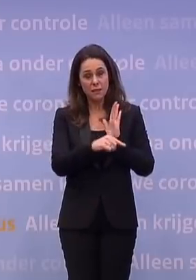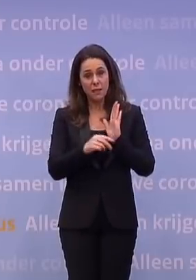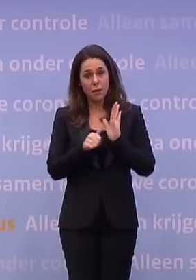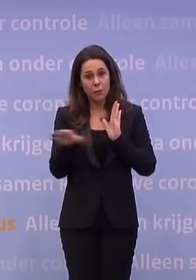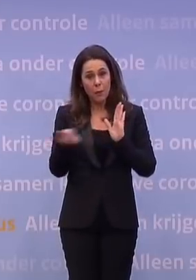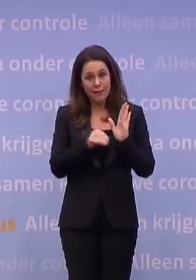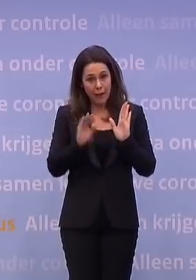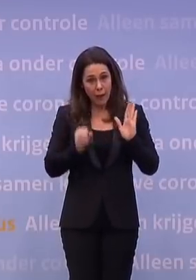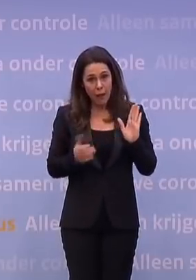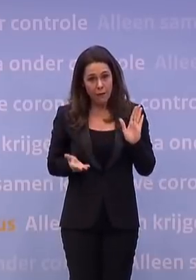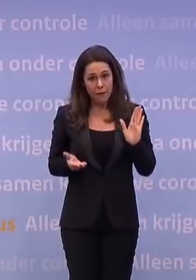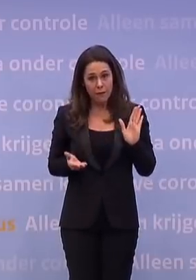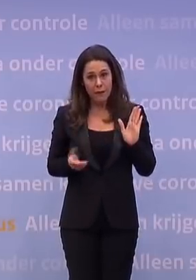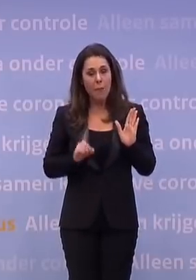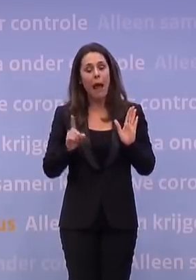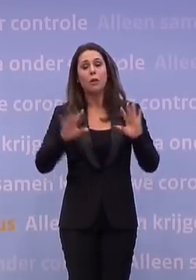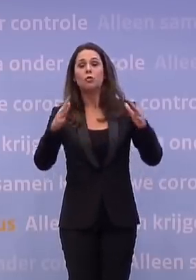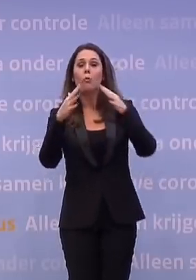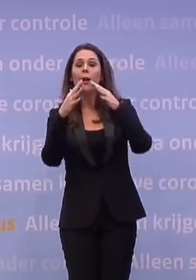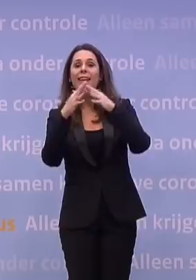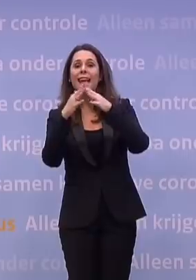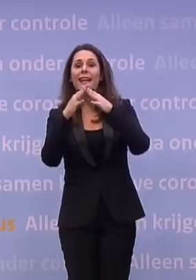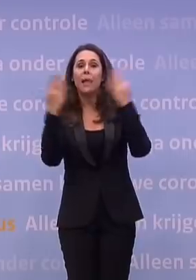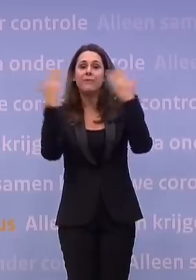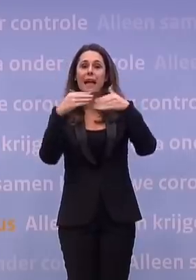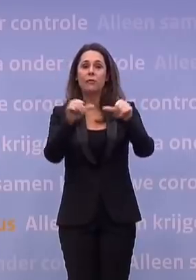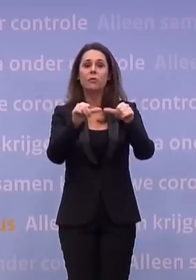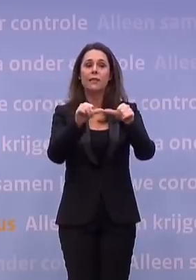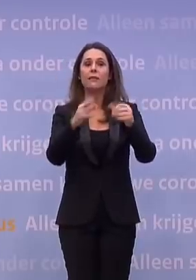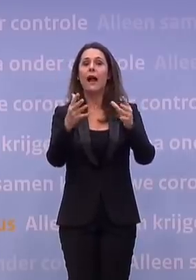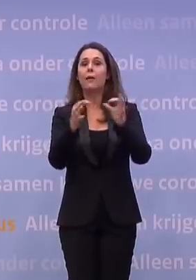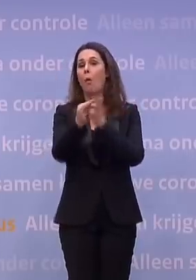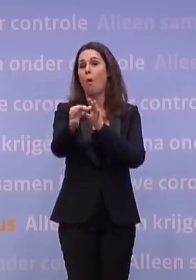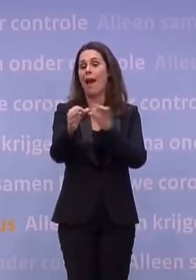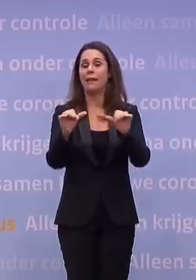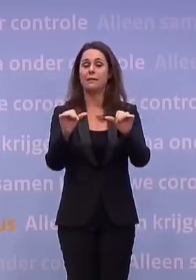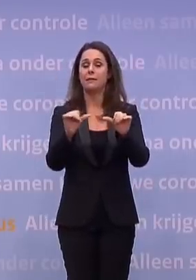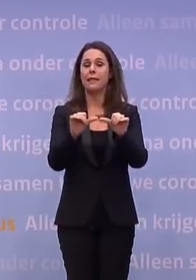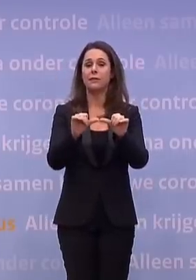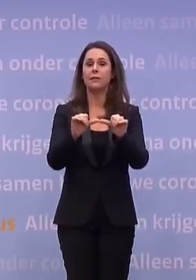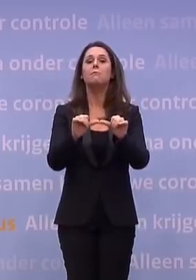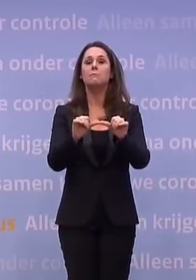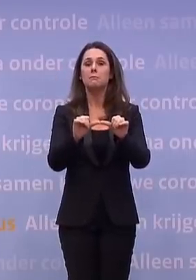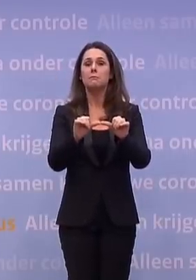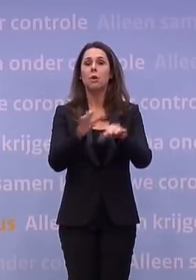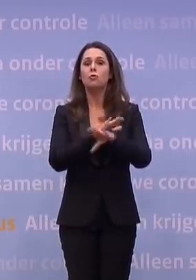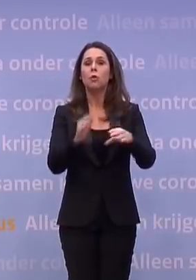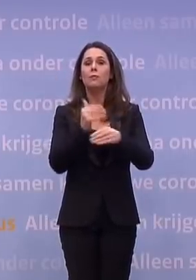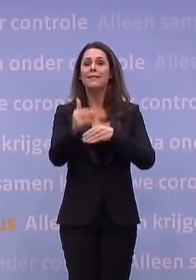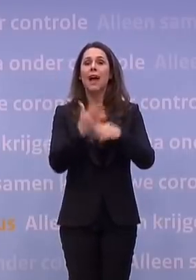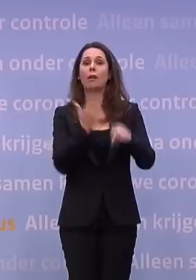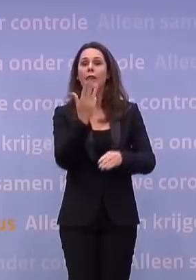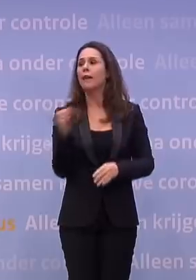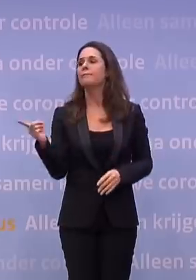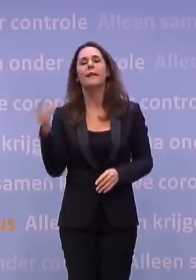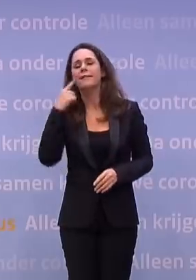Wat betekent het bijvoorbeeld voor... Ik weet dat sommige kerken s'avonds dienst hebben, ook al zijn dat vaak online diensten, maar als dat eindigt na half negen, kan dat? Nee,